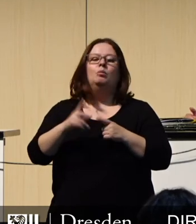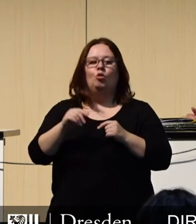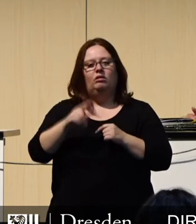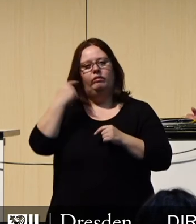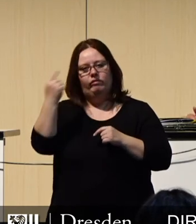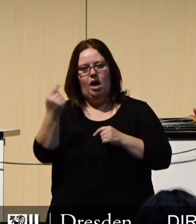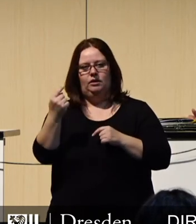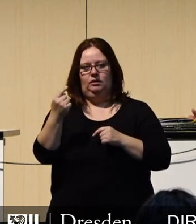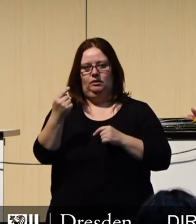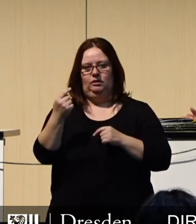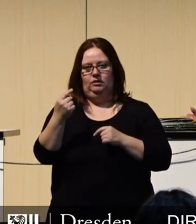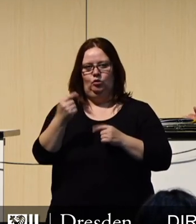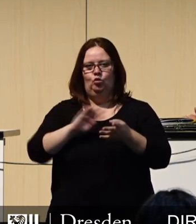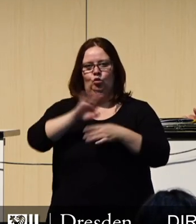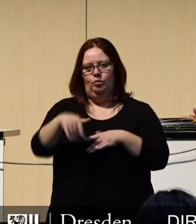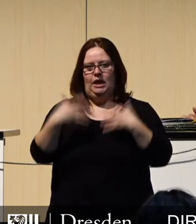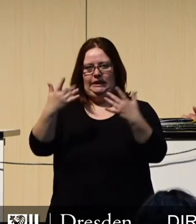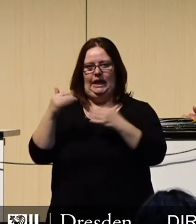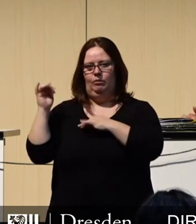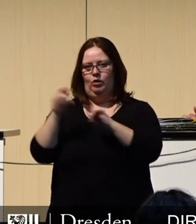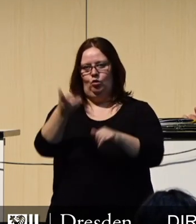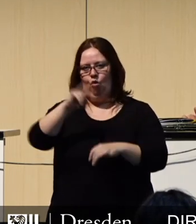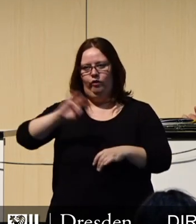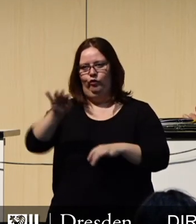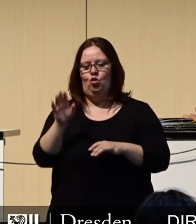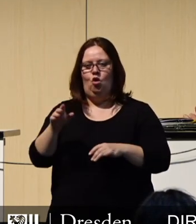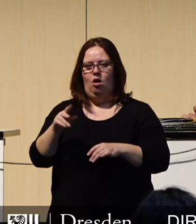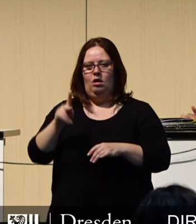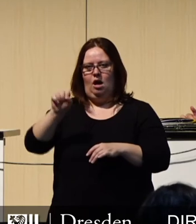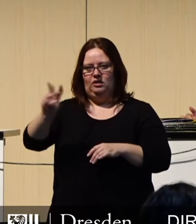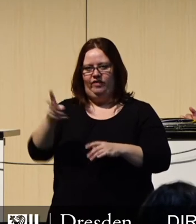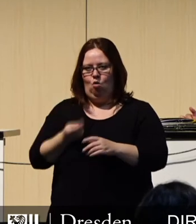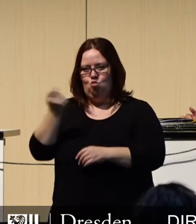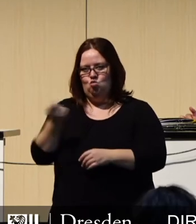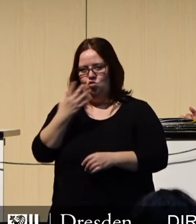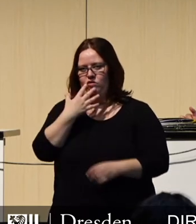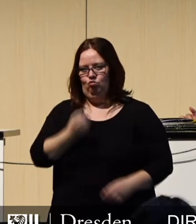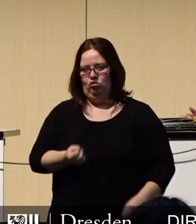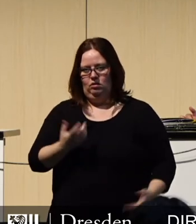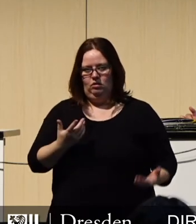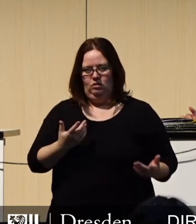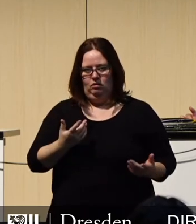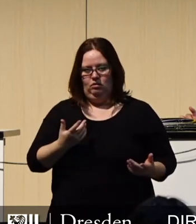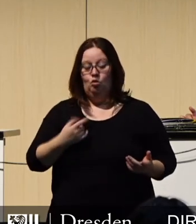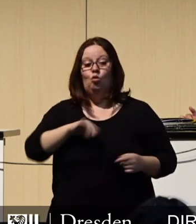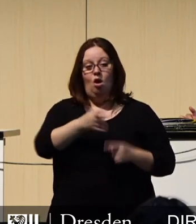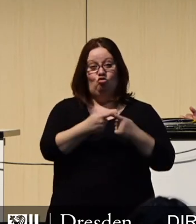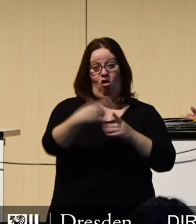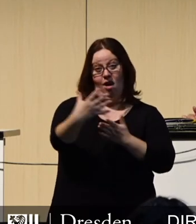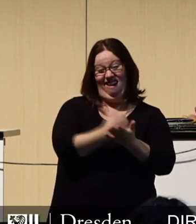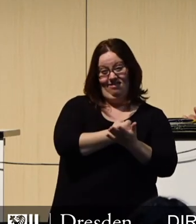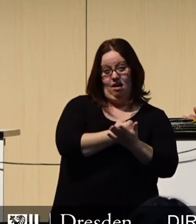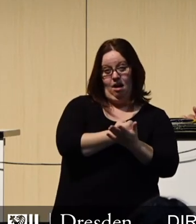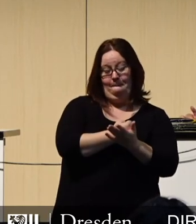Millionenbeträge für die Umlage des Kommunalen Sozialverbandes aufbringen müssen. Und auch die Ansätze für die Steuereinnahmen